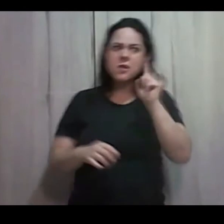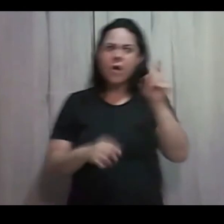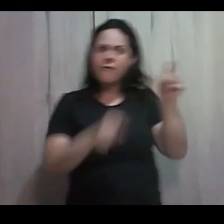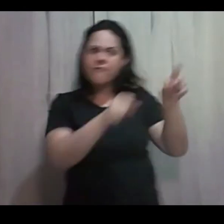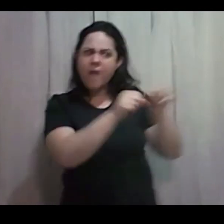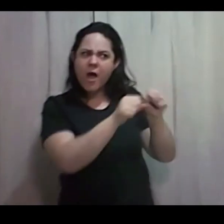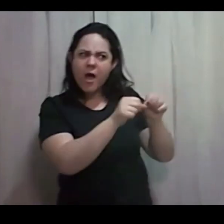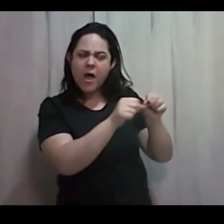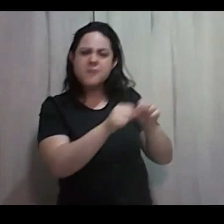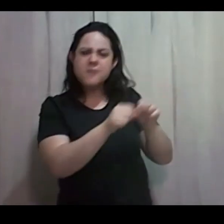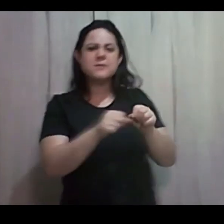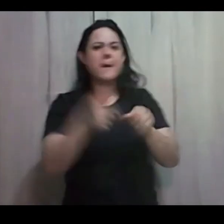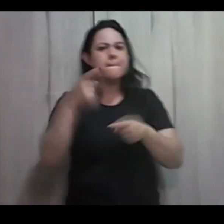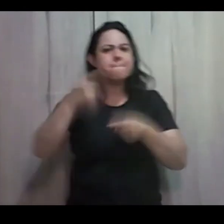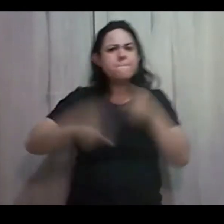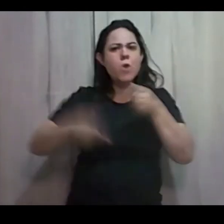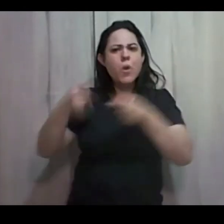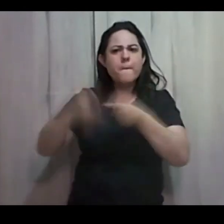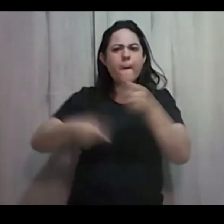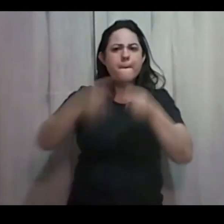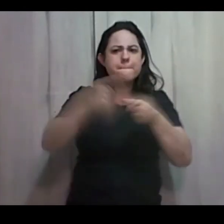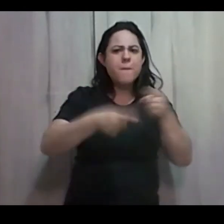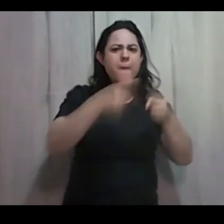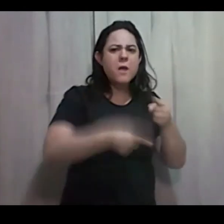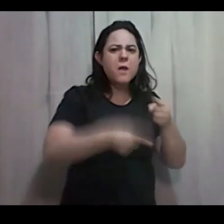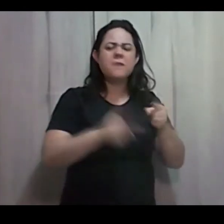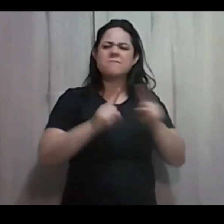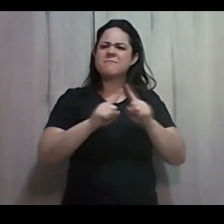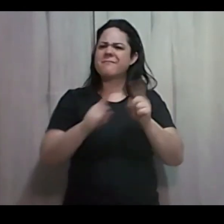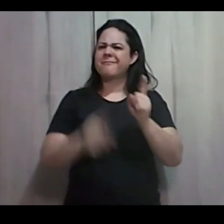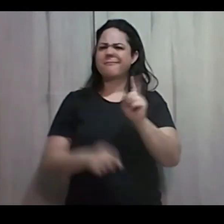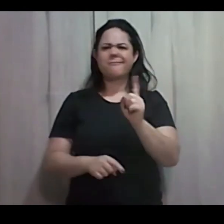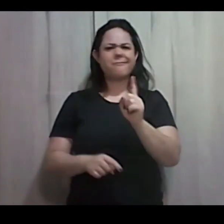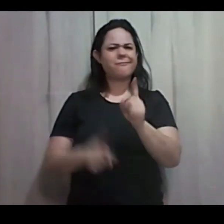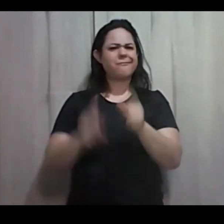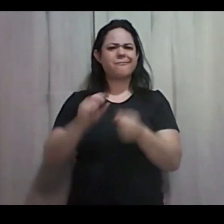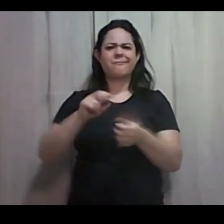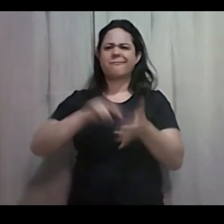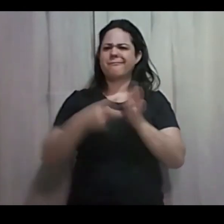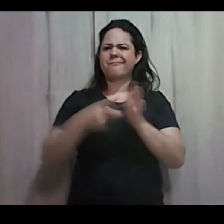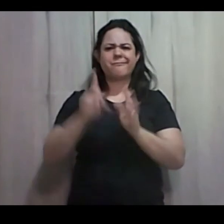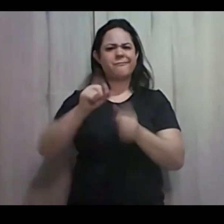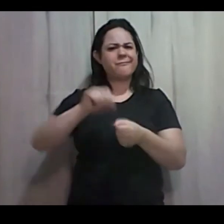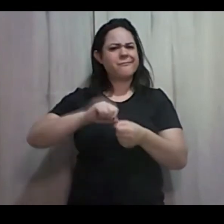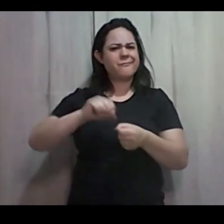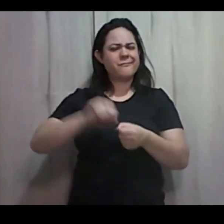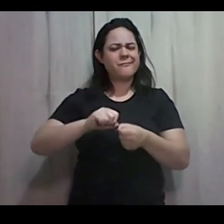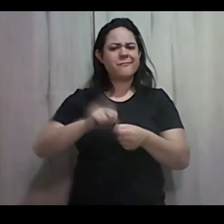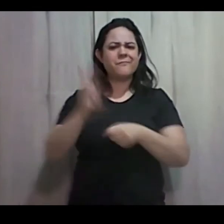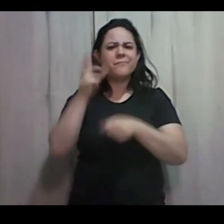proibido Mas vigilância Vigilância tem a ver Com não fazer Vigilância tem a ver Com prestar atenção